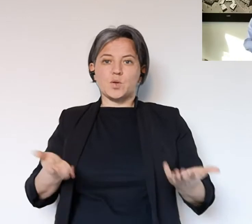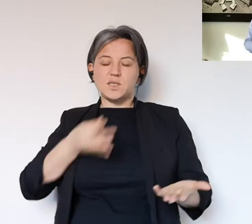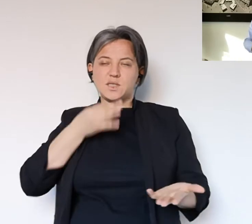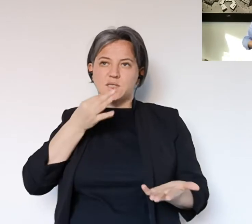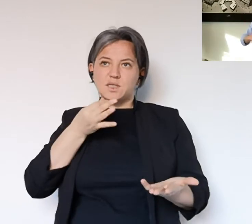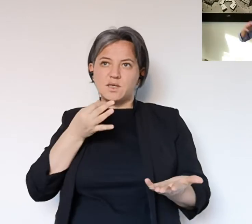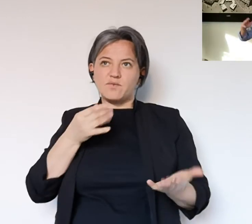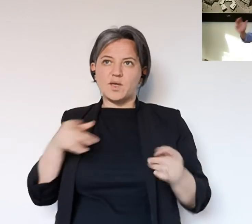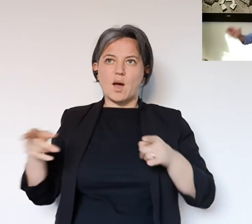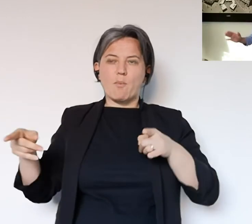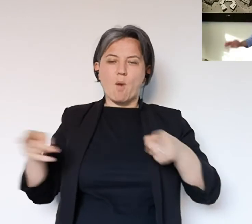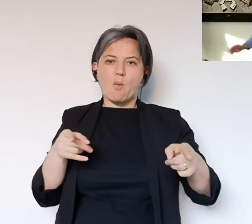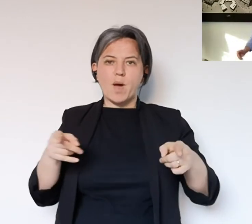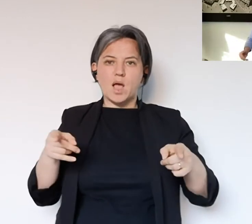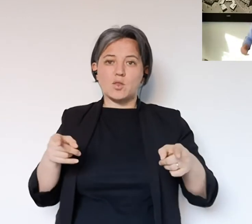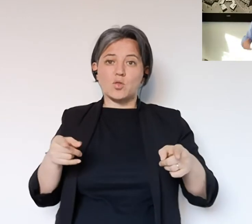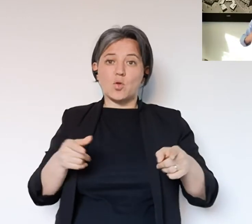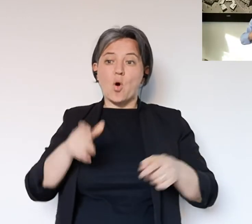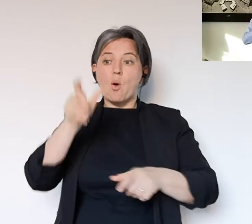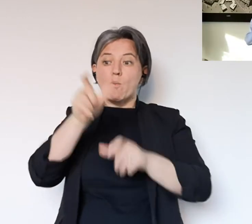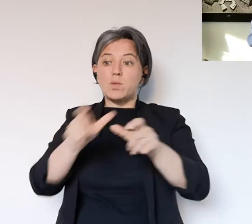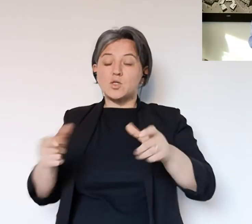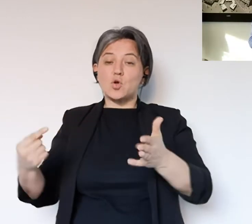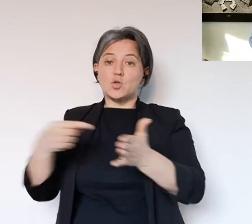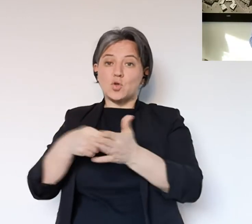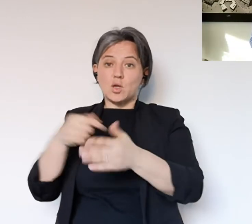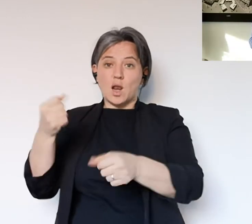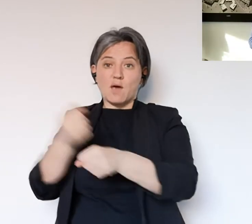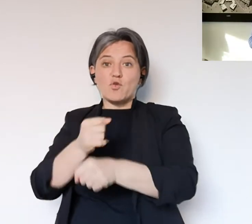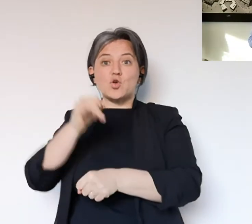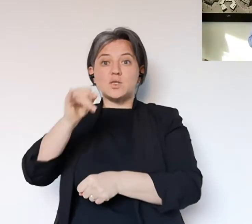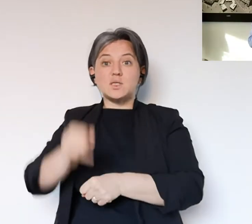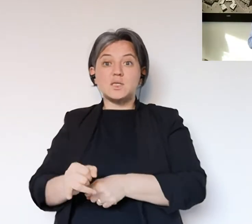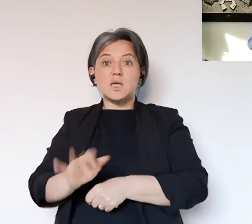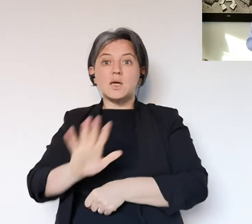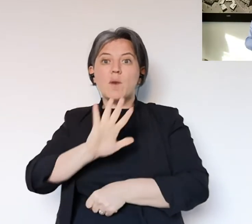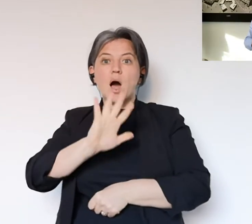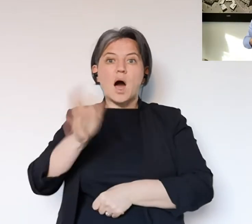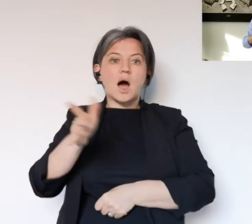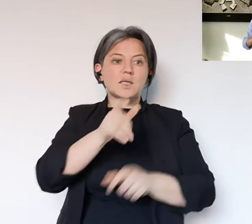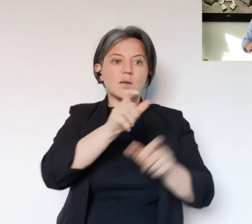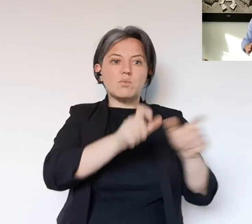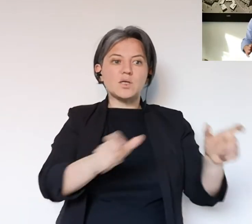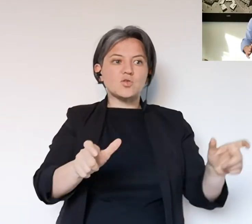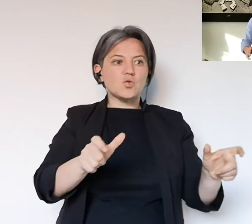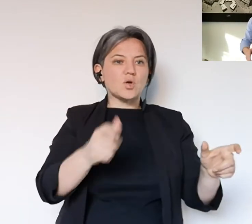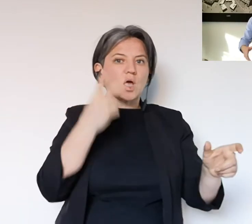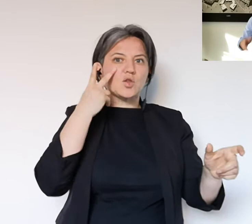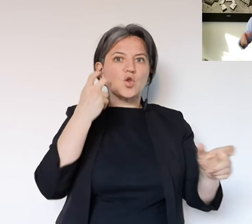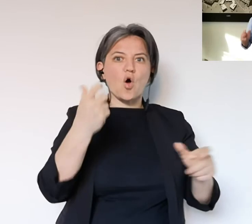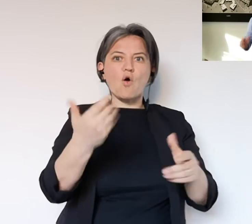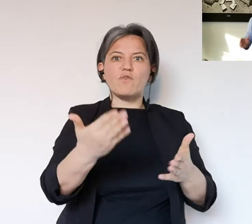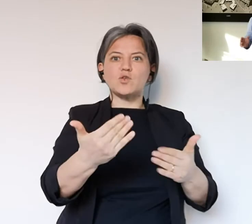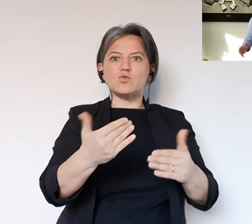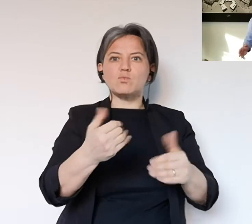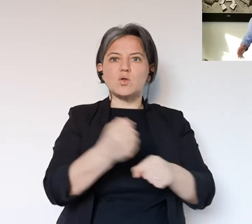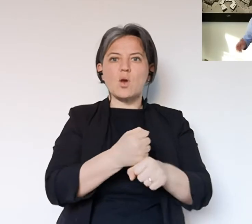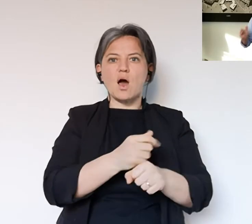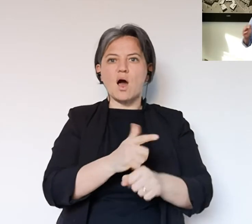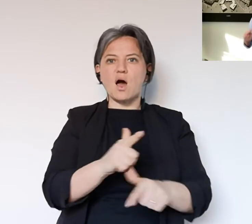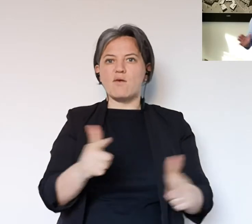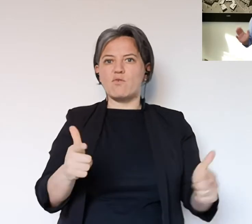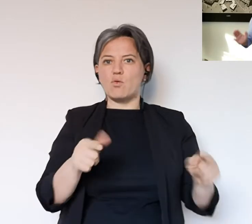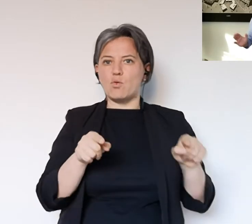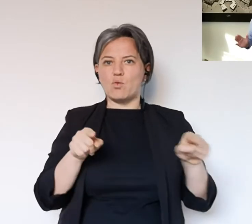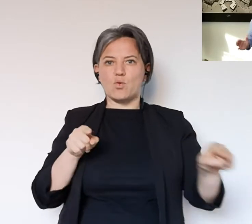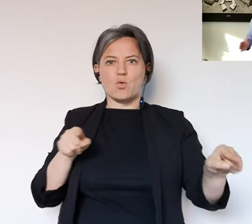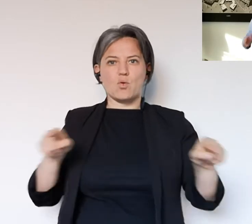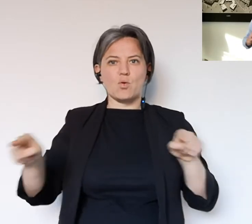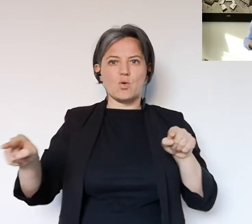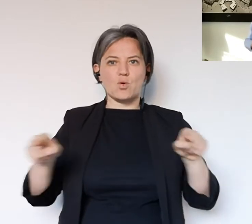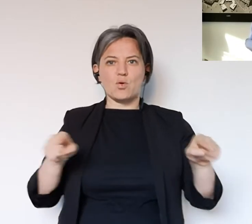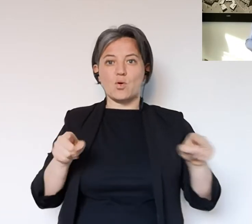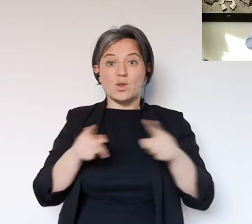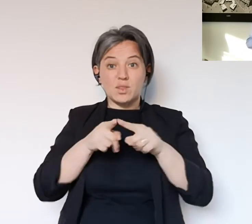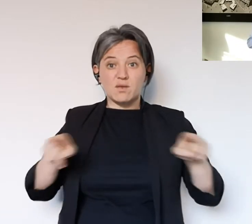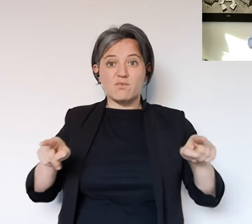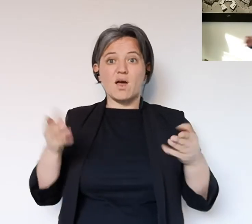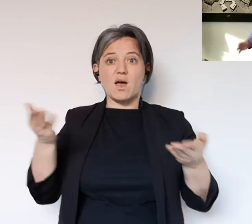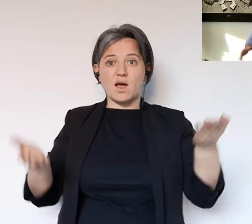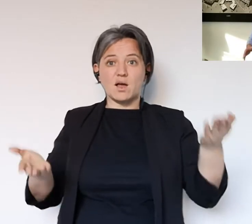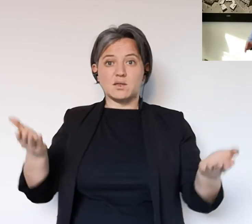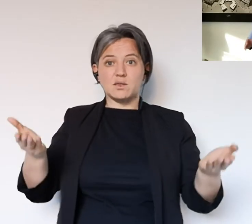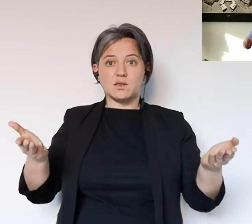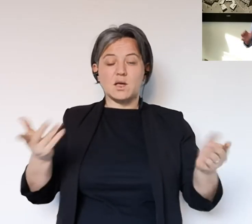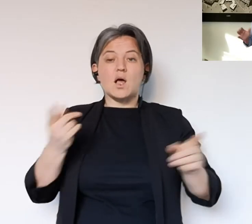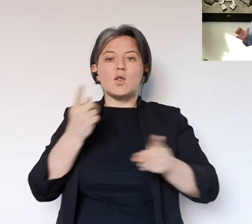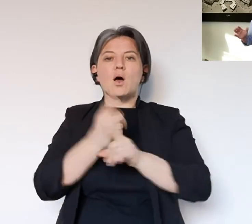determinata in quel momento ci sarà una parte che riprenderà il proprio lavoro, ma ci sarà una parte che probabilmente non troverà